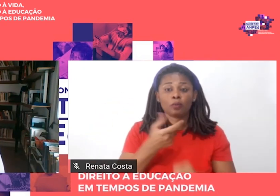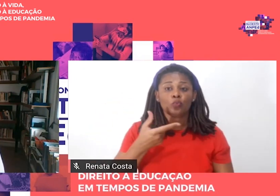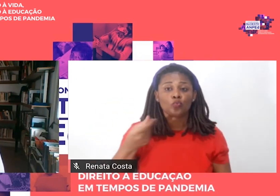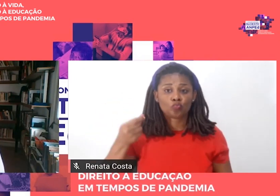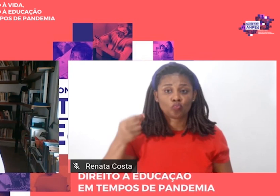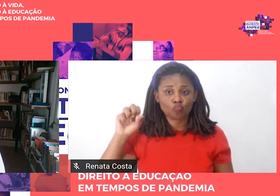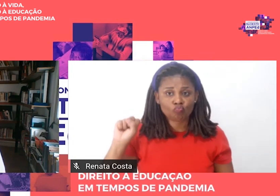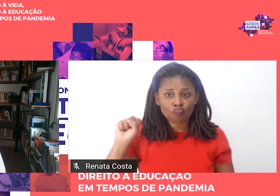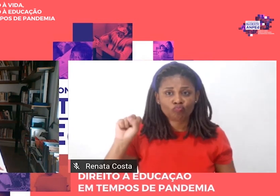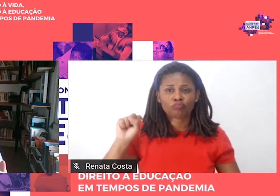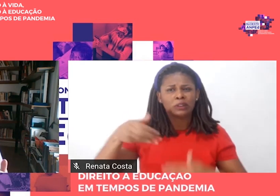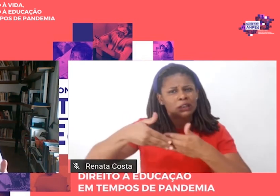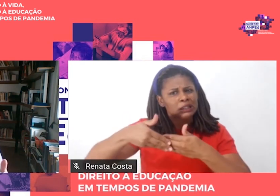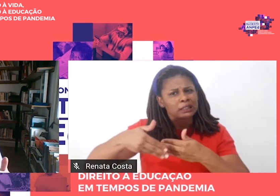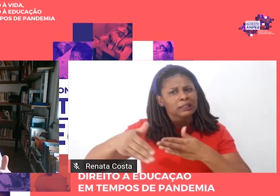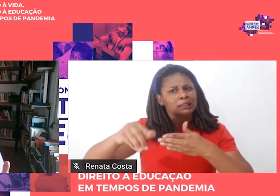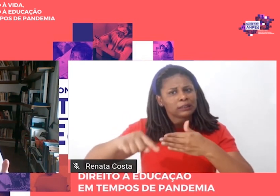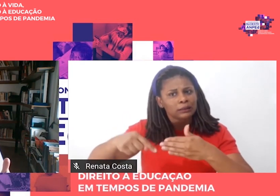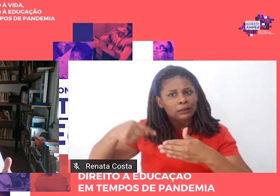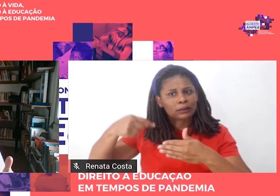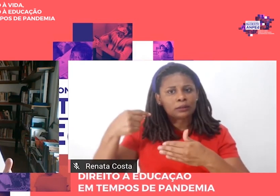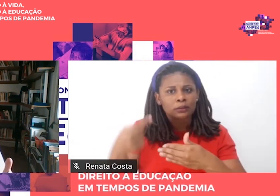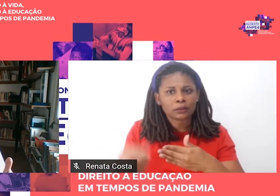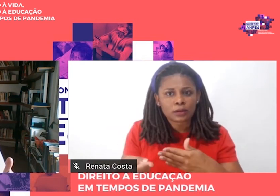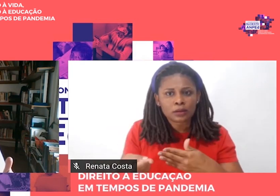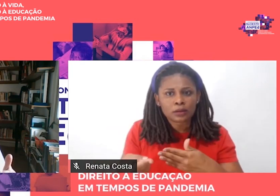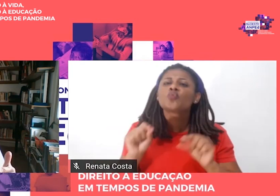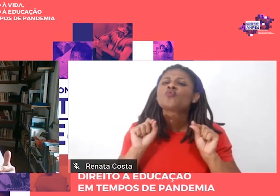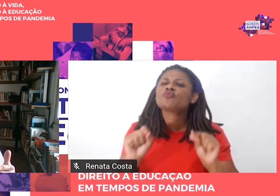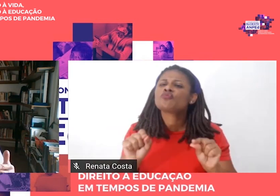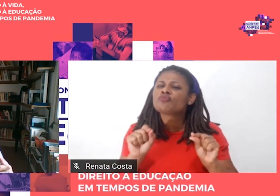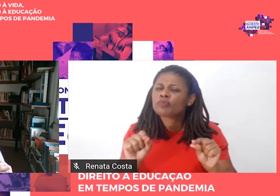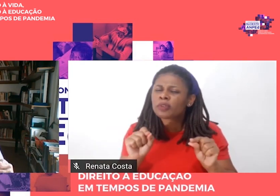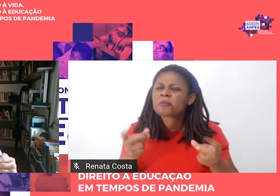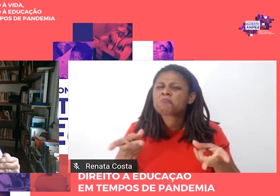a quadragésima, adotou-se o hábito de